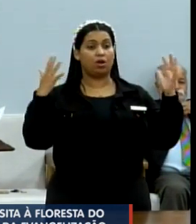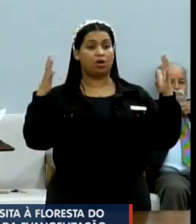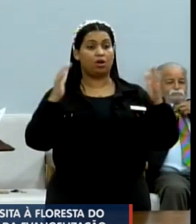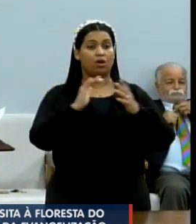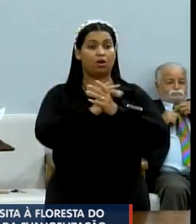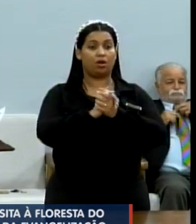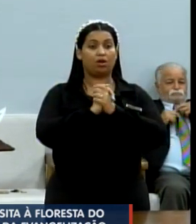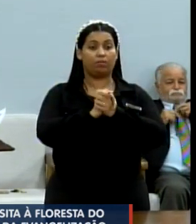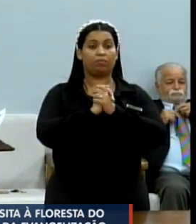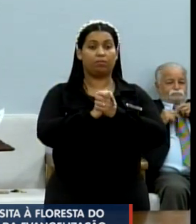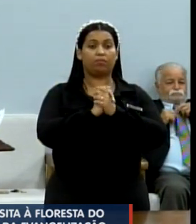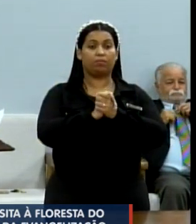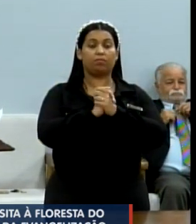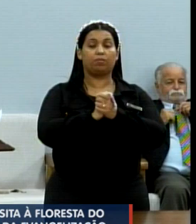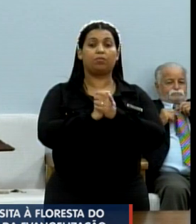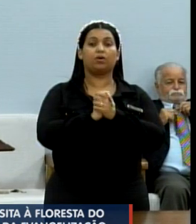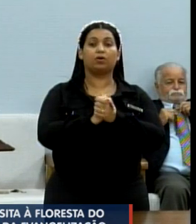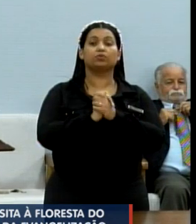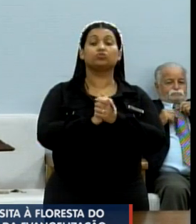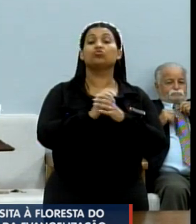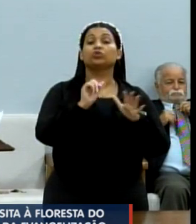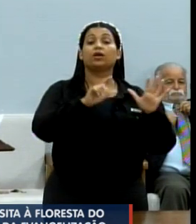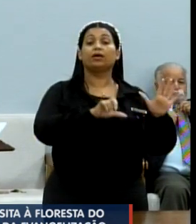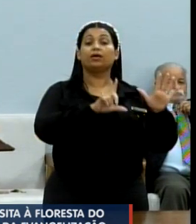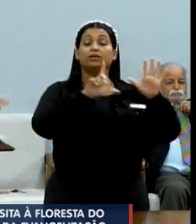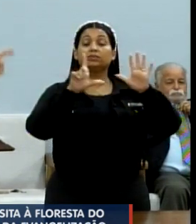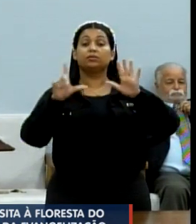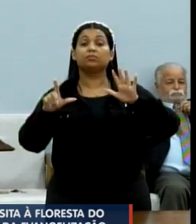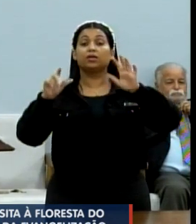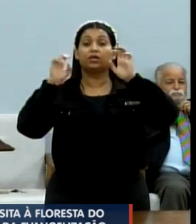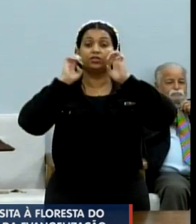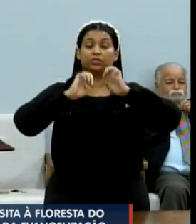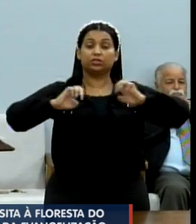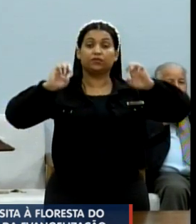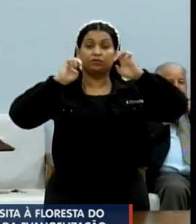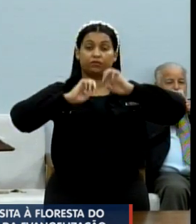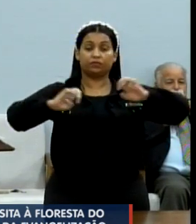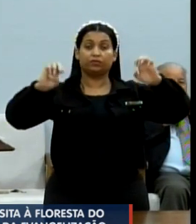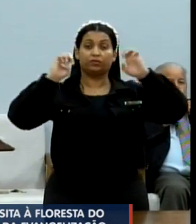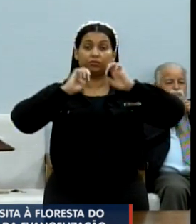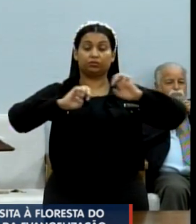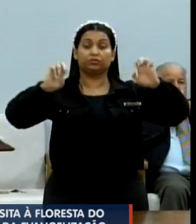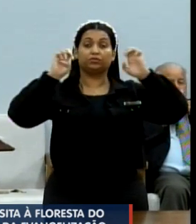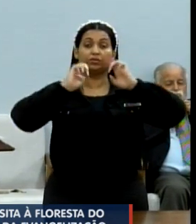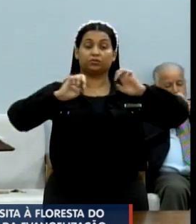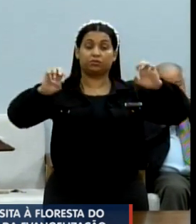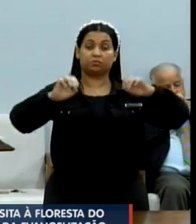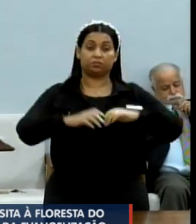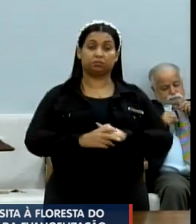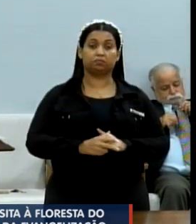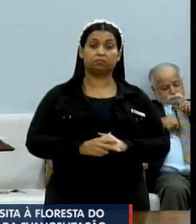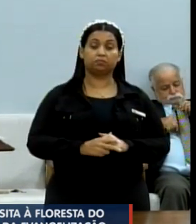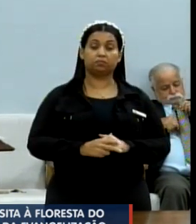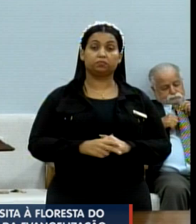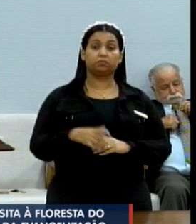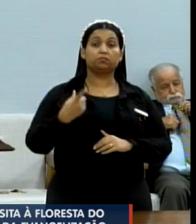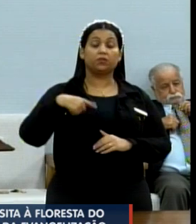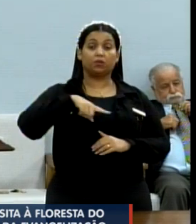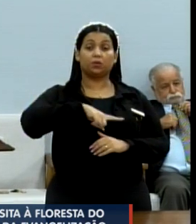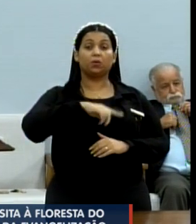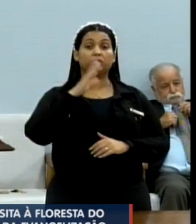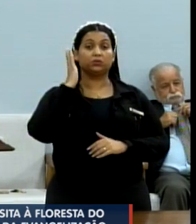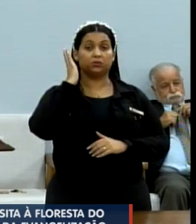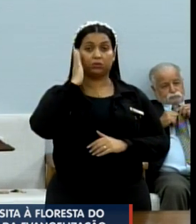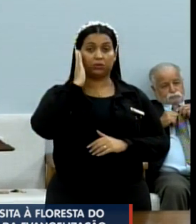à lei, que é a semana da evangelização, instituída pela lei já citada aqui. Nós sabemos que